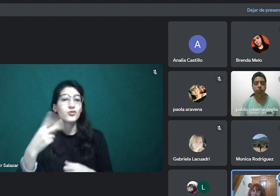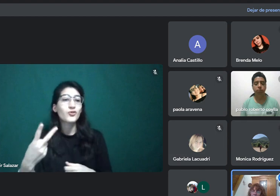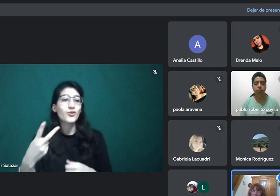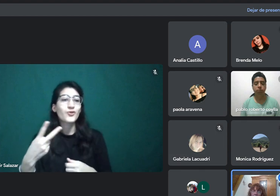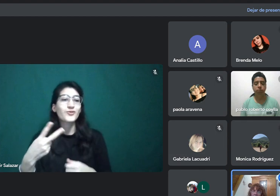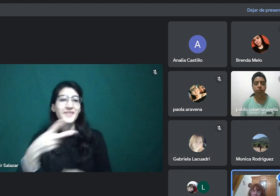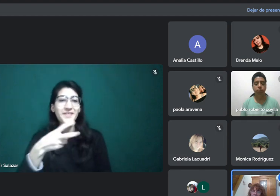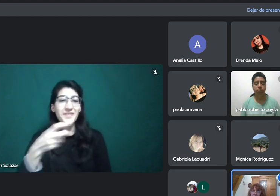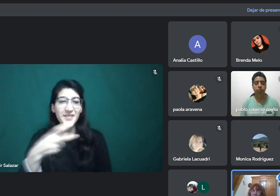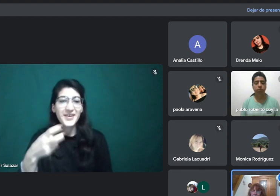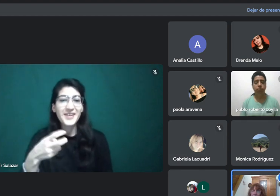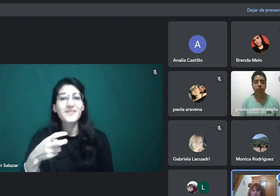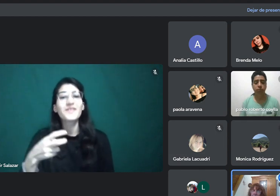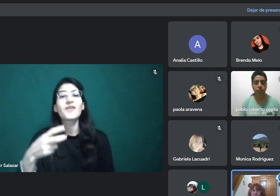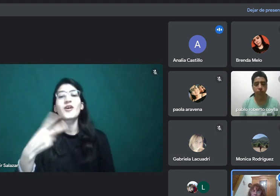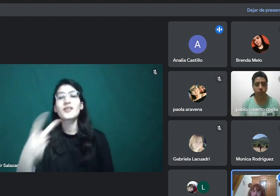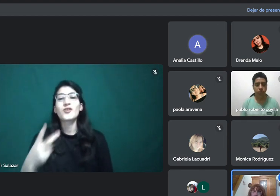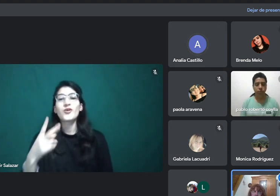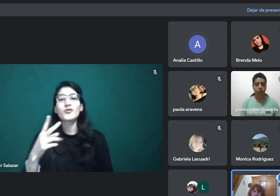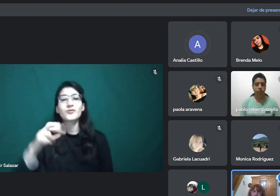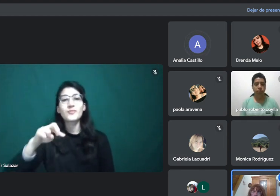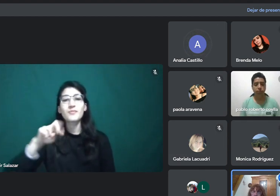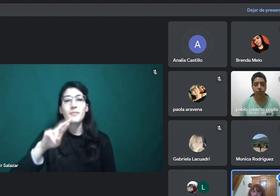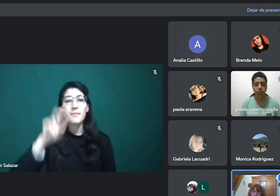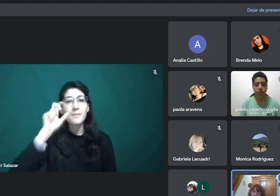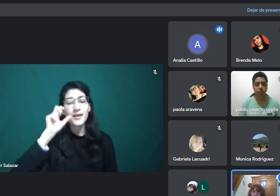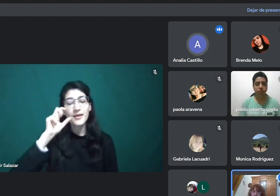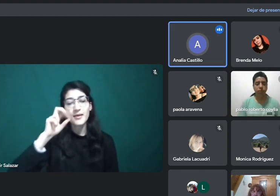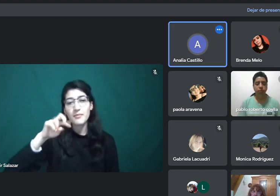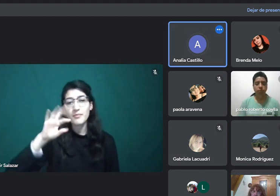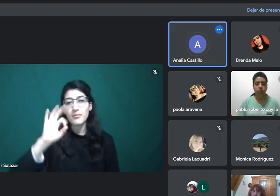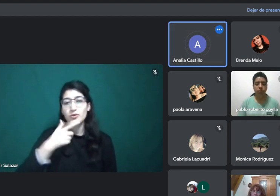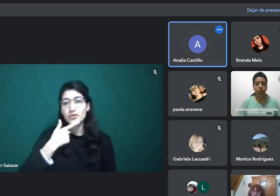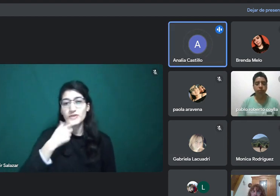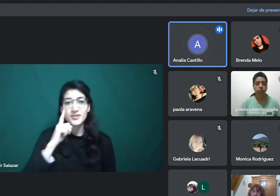preposiciones. ¿Sí? ¿Lo tenían así? Sí.